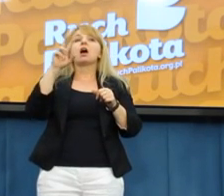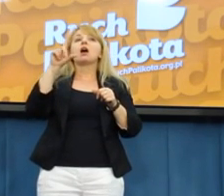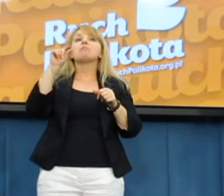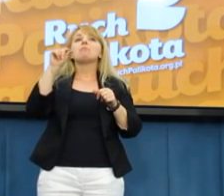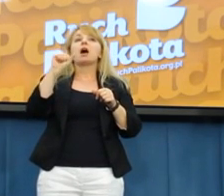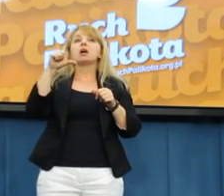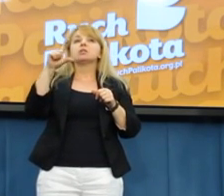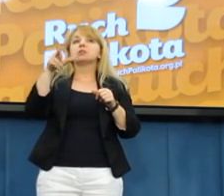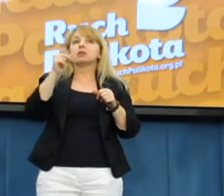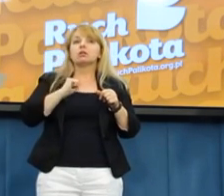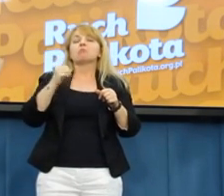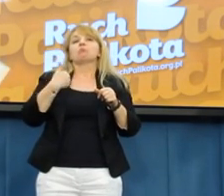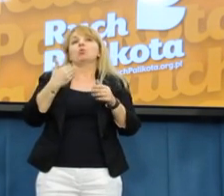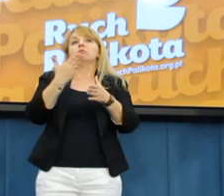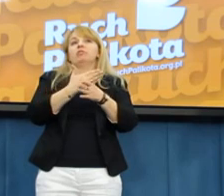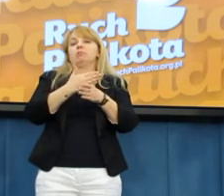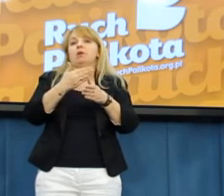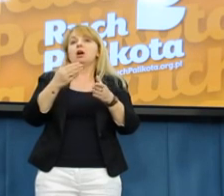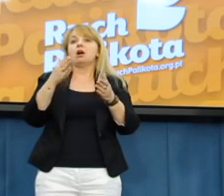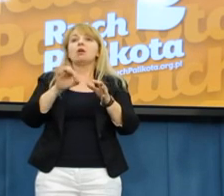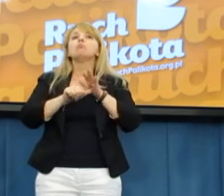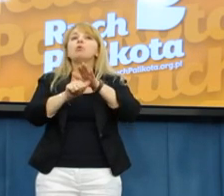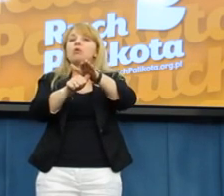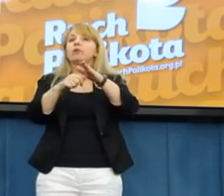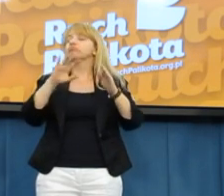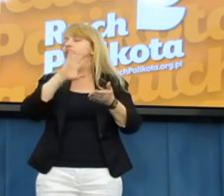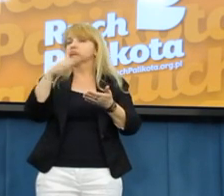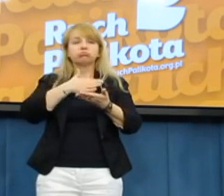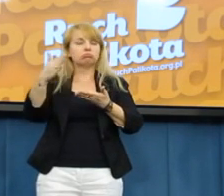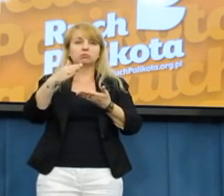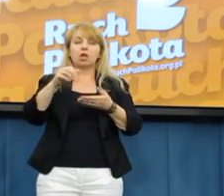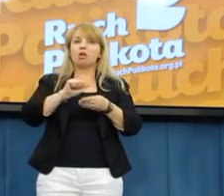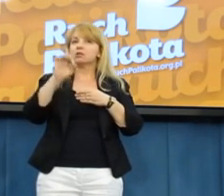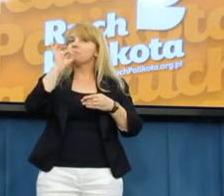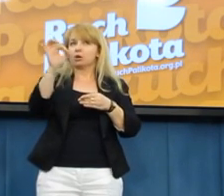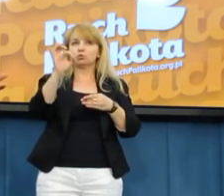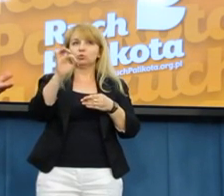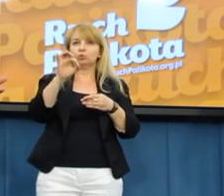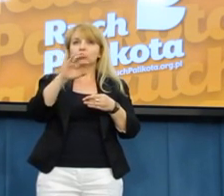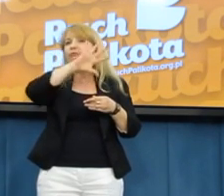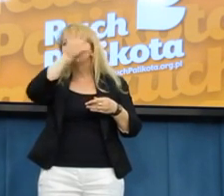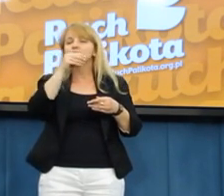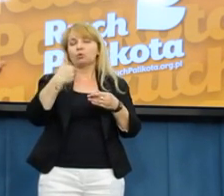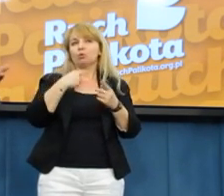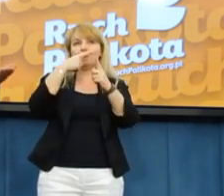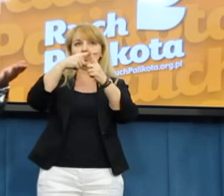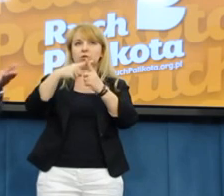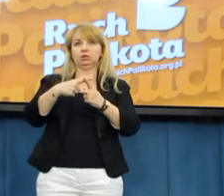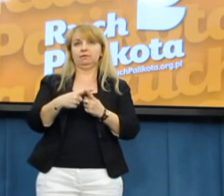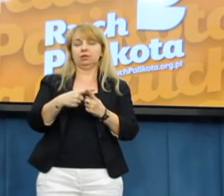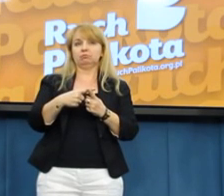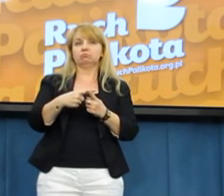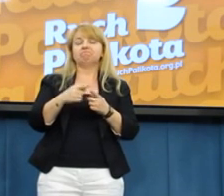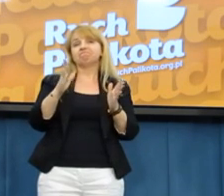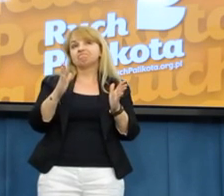zgodnie z prawem, wręcz wzorcowo wprowadziła transakcje handlowe. To tyłem takiego